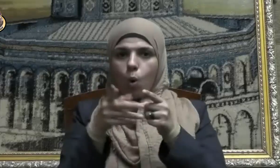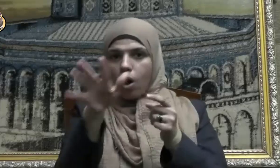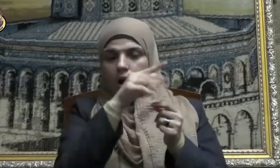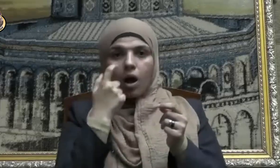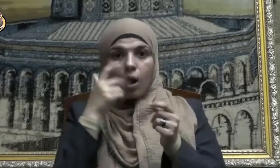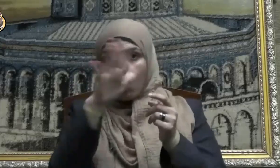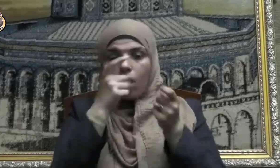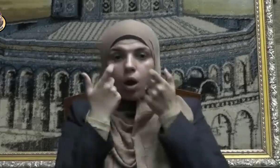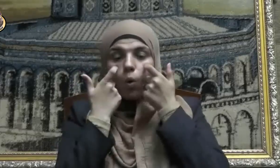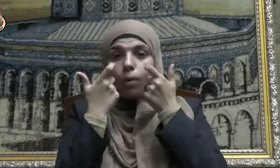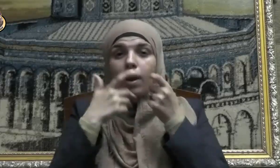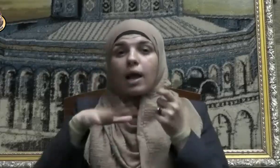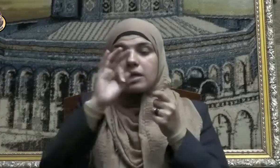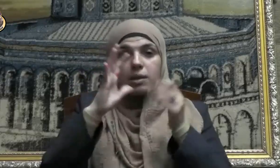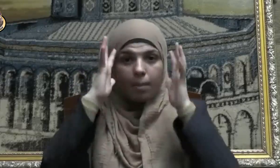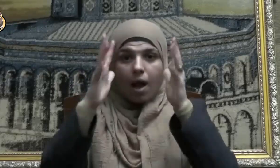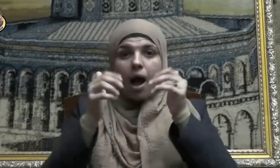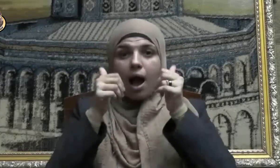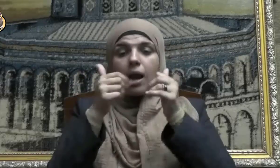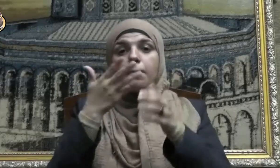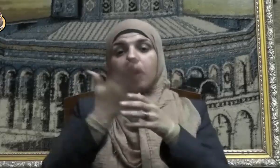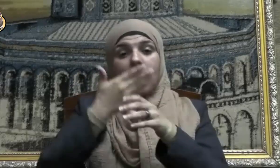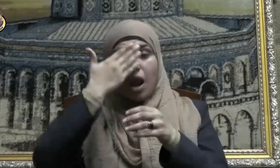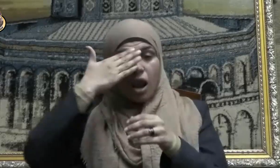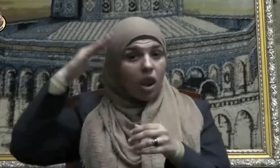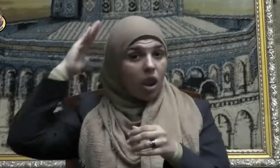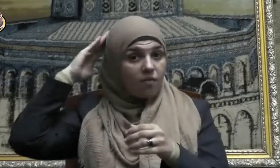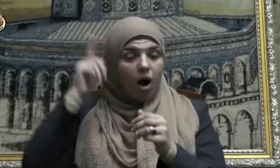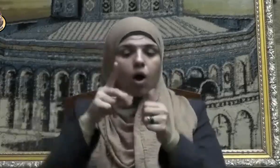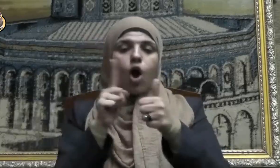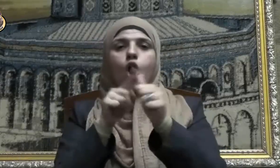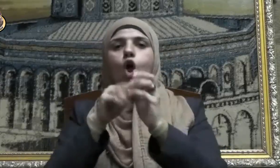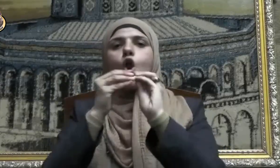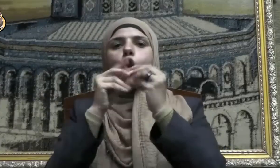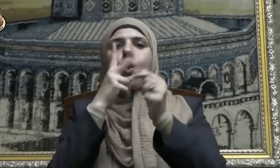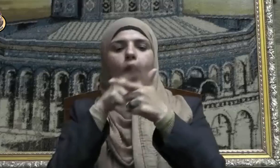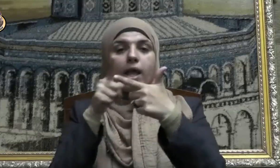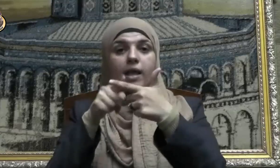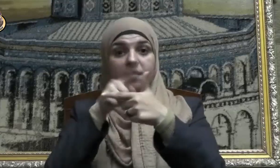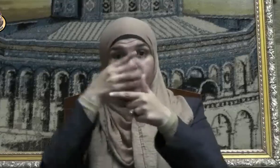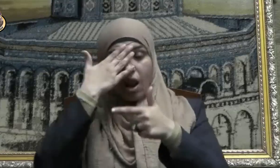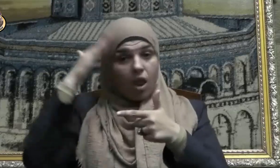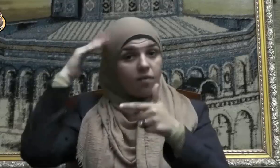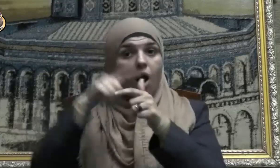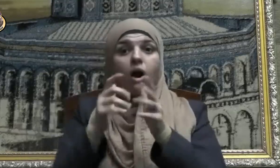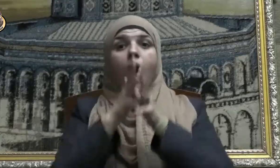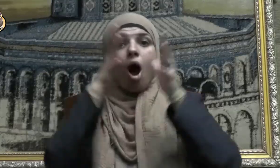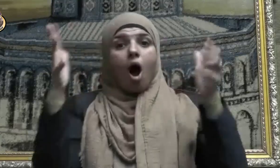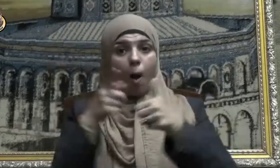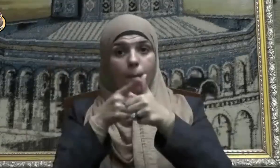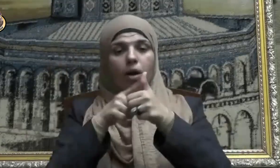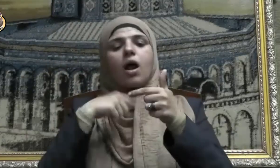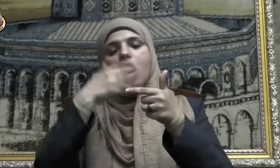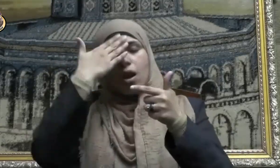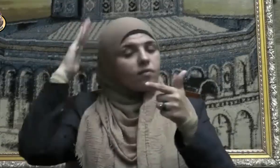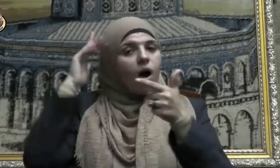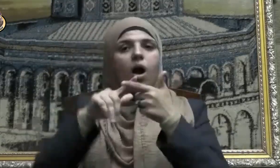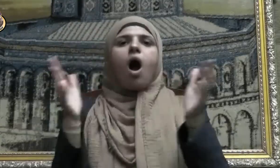أن النفاق نوعان أكبر وأصغر النوع الأول